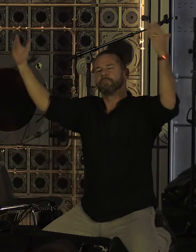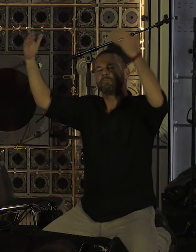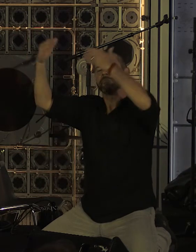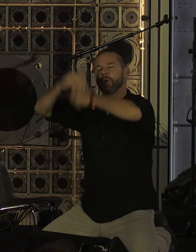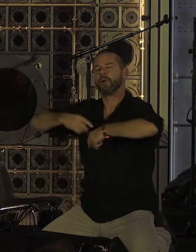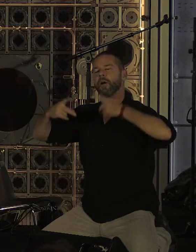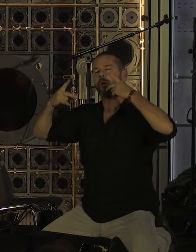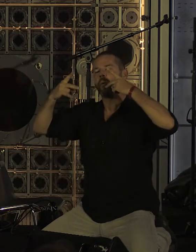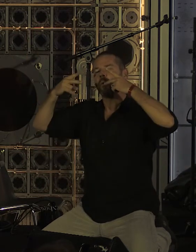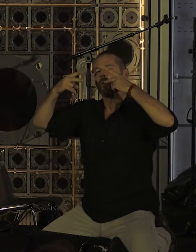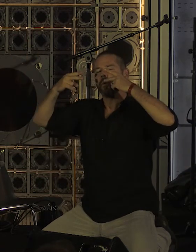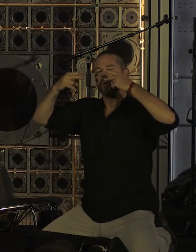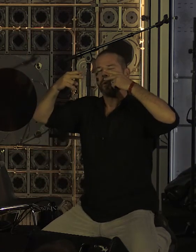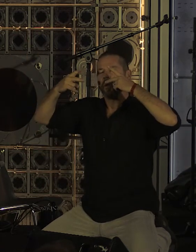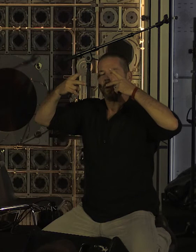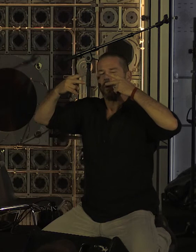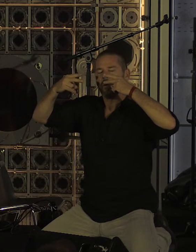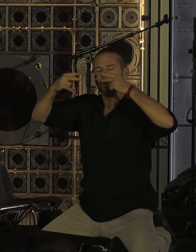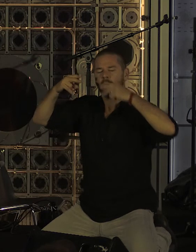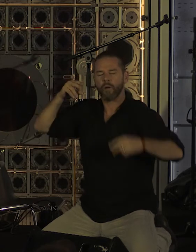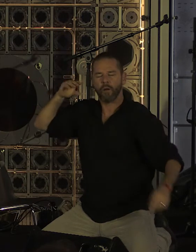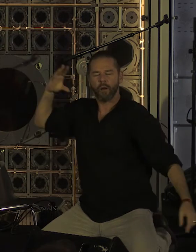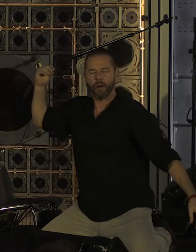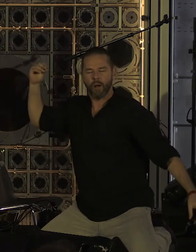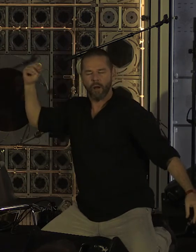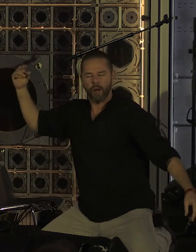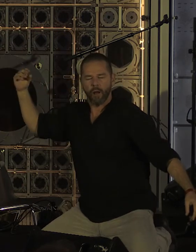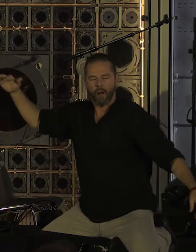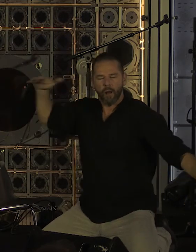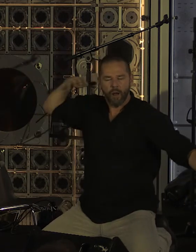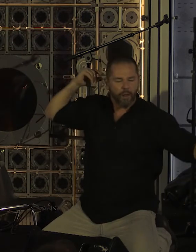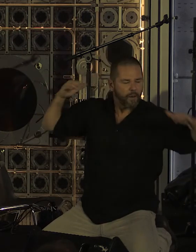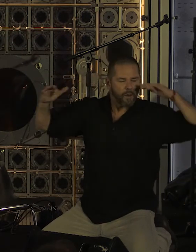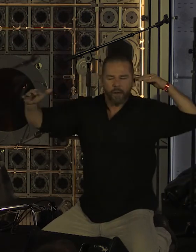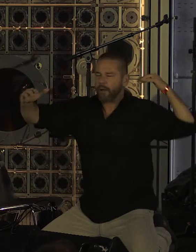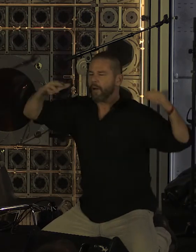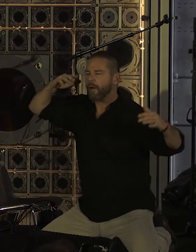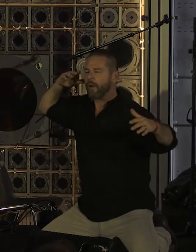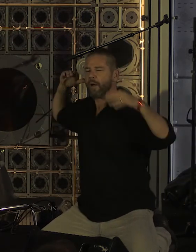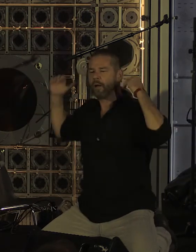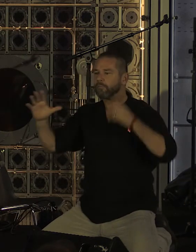Et de contre-voix Quand ton cheval N'était qu'un bout de bandou